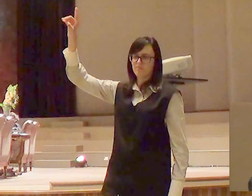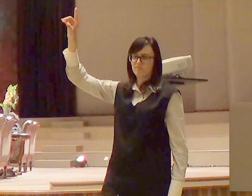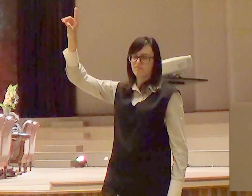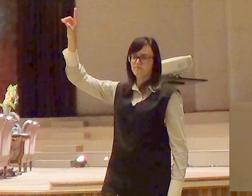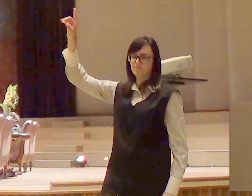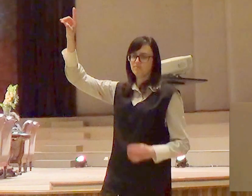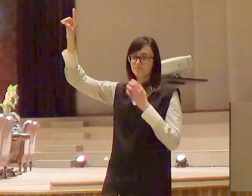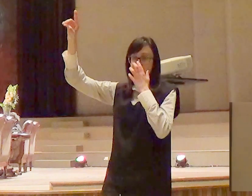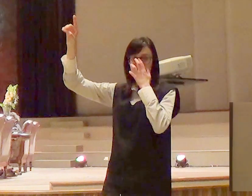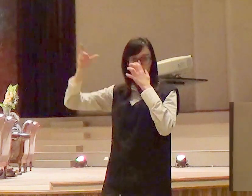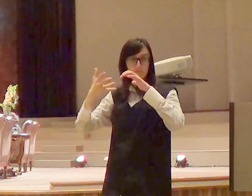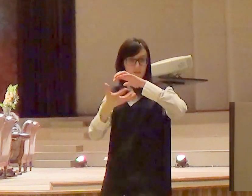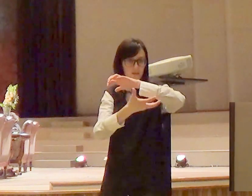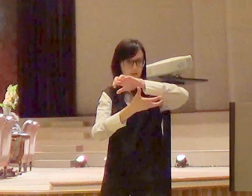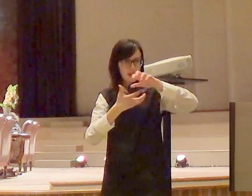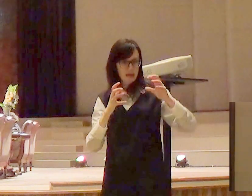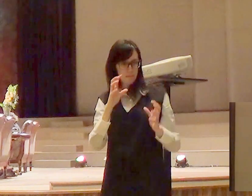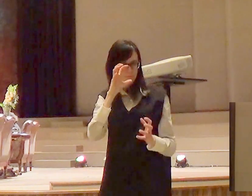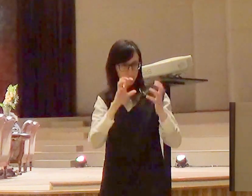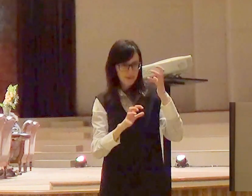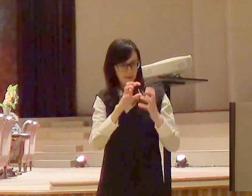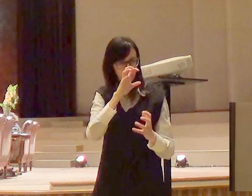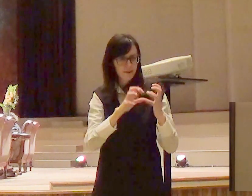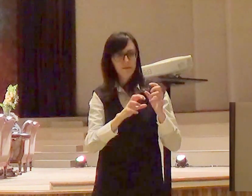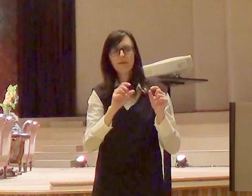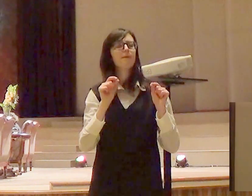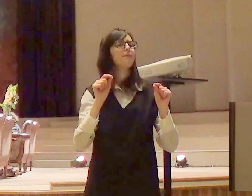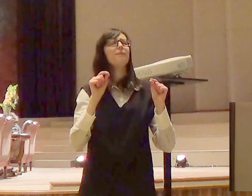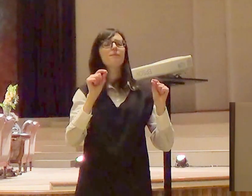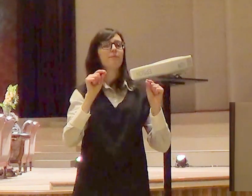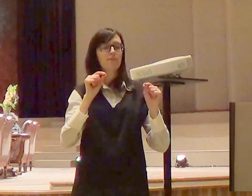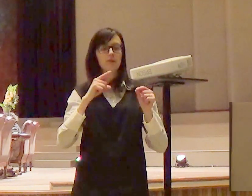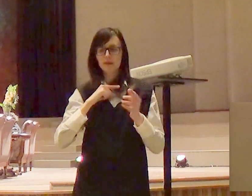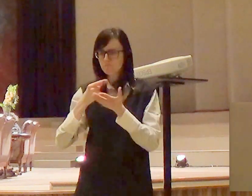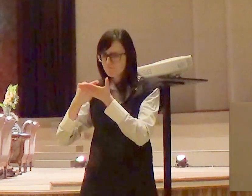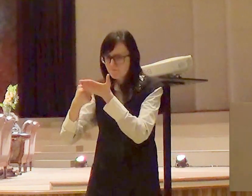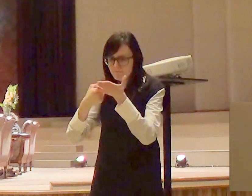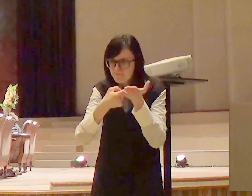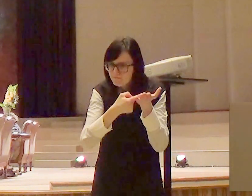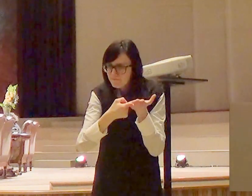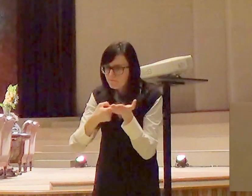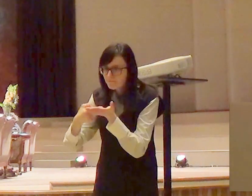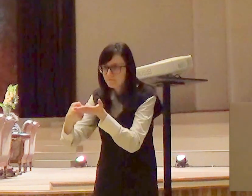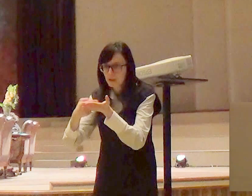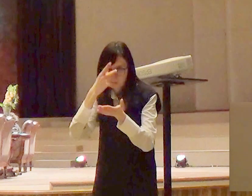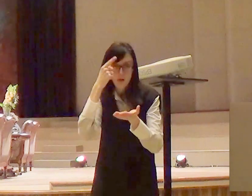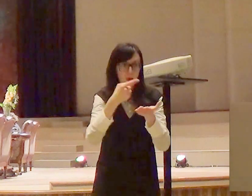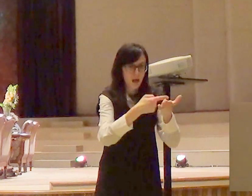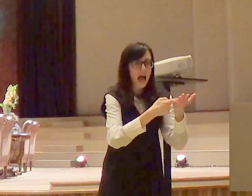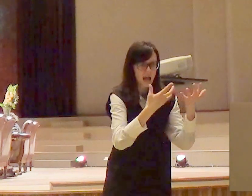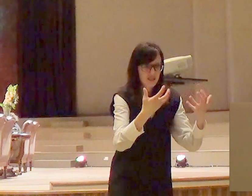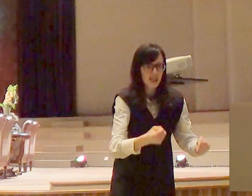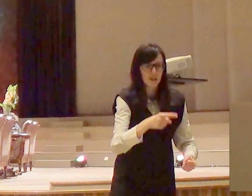rebelião é quando os pactos que nós firmamos com pessoas ideologias